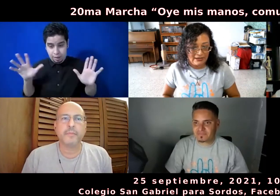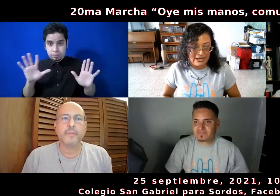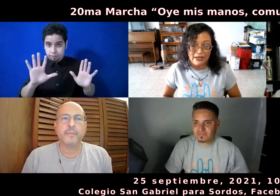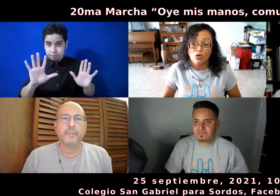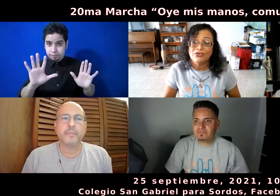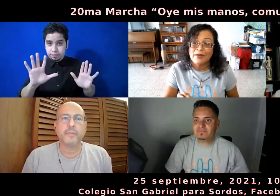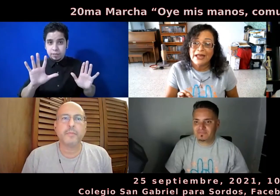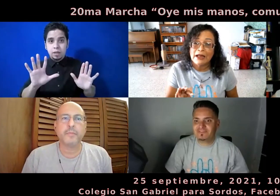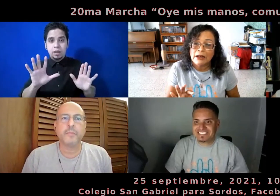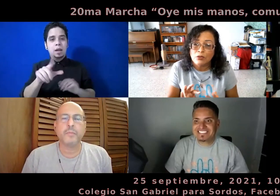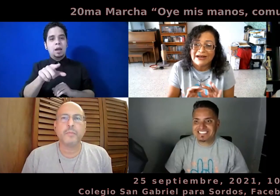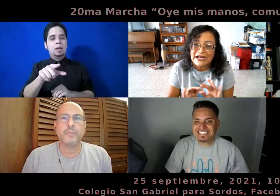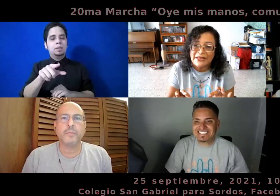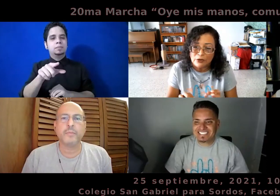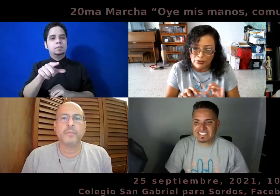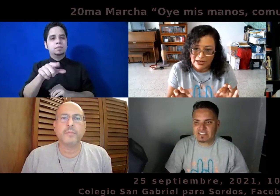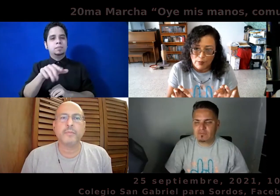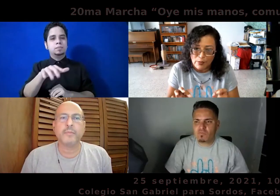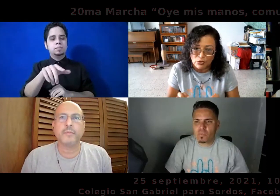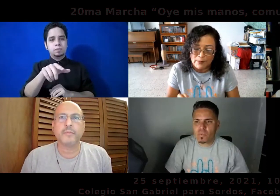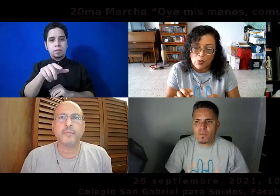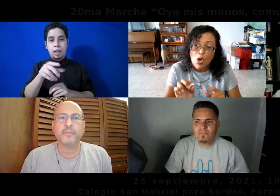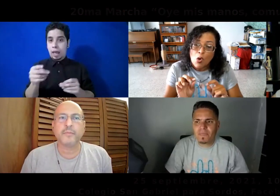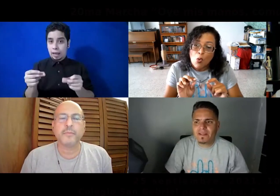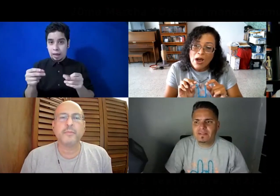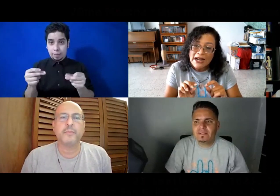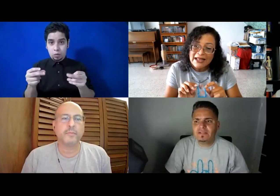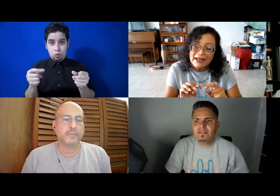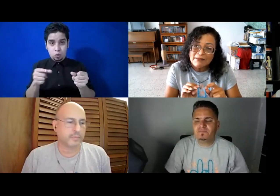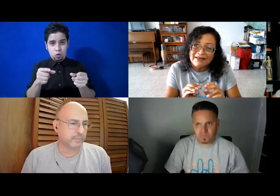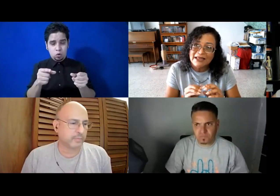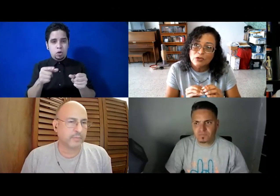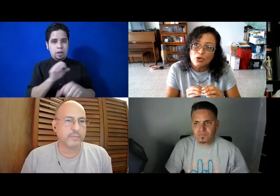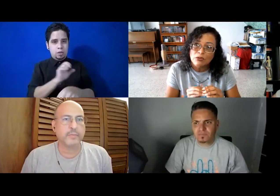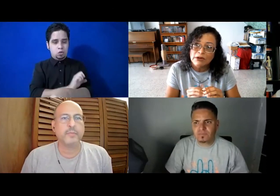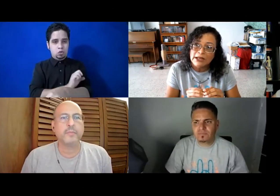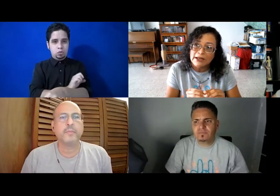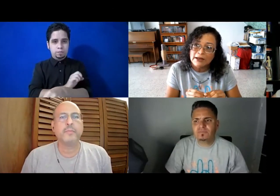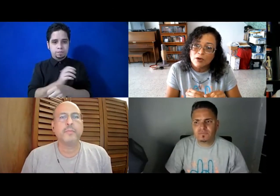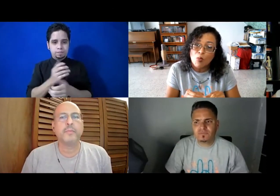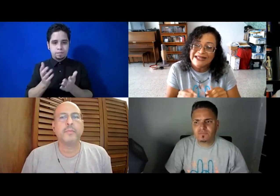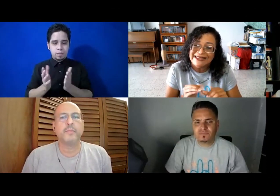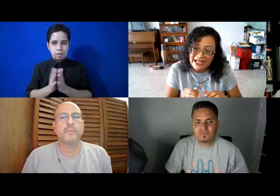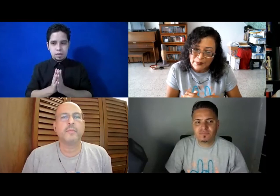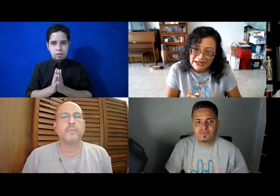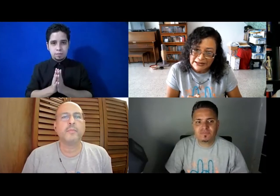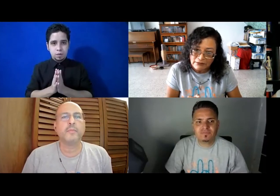Egeño, dime algo, rapidito, porque tenemos bien poco tiempo, ¿cuál ha sido como intérprete,